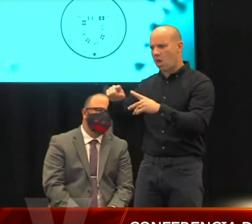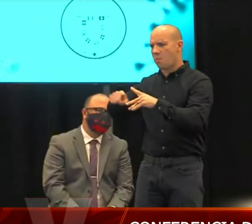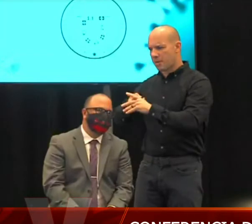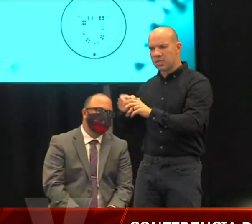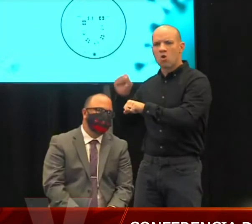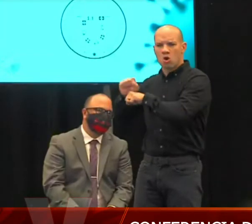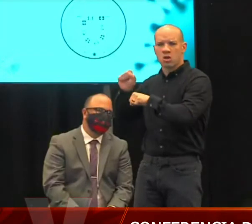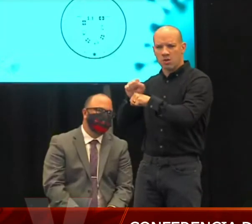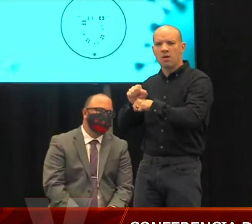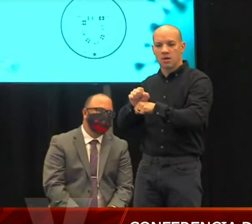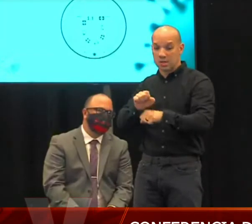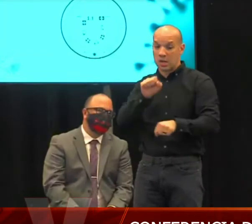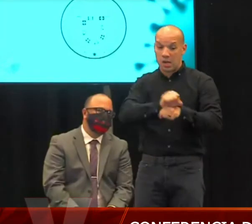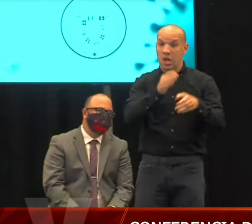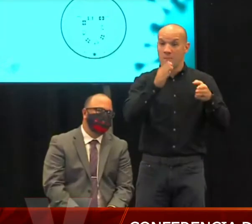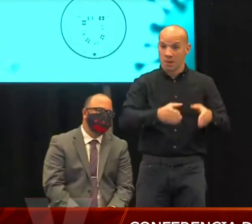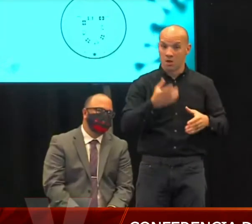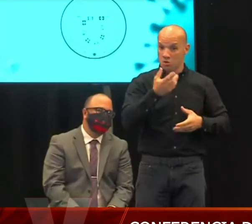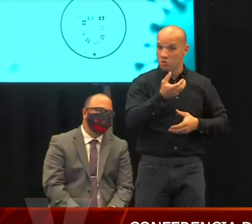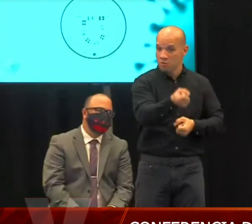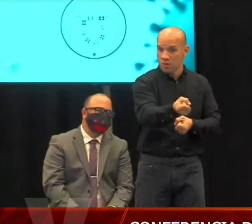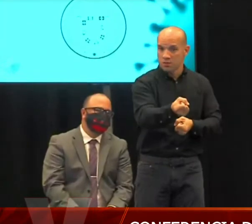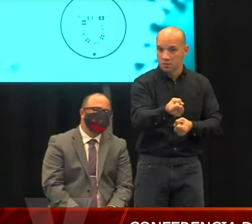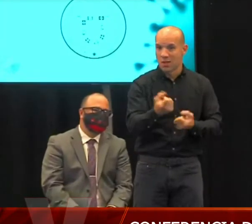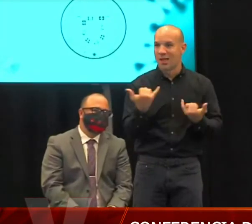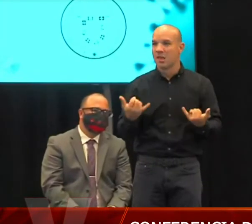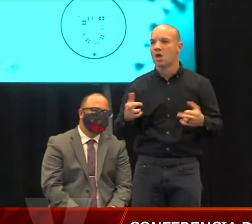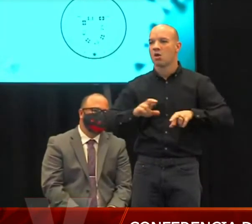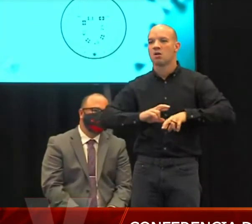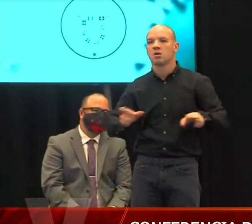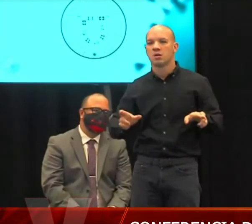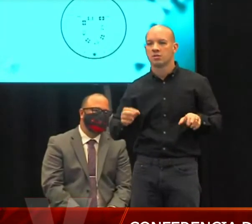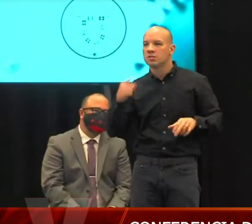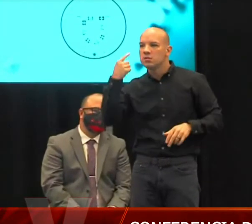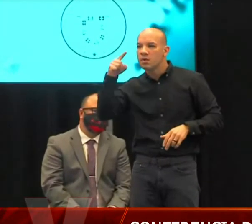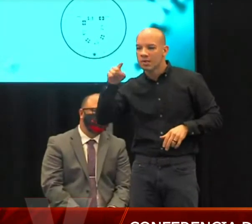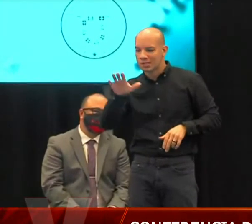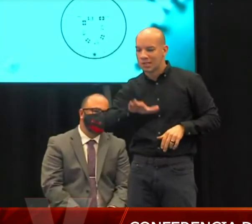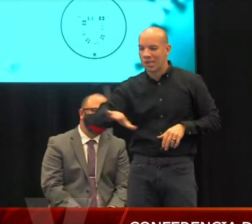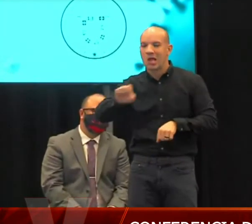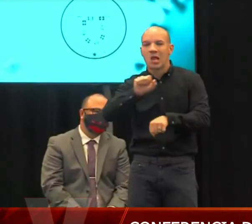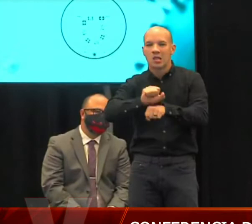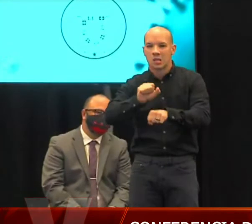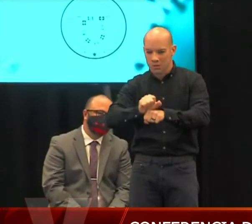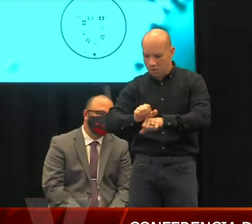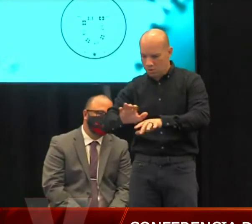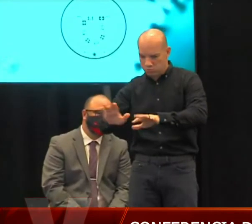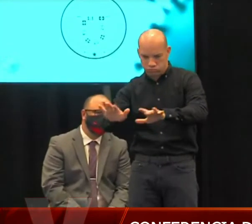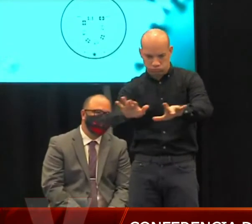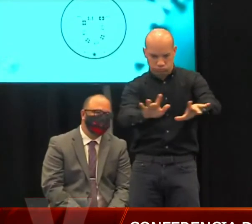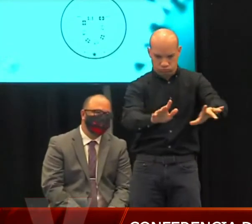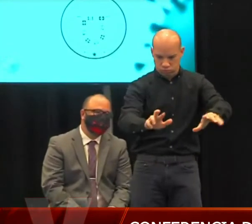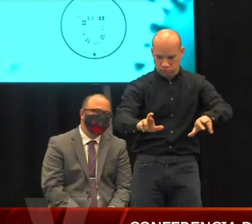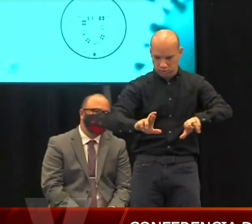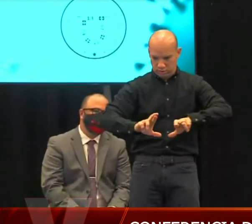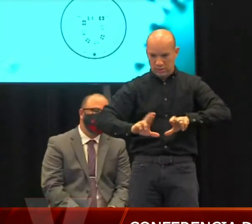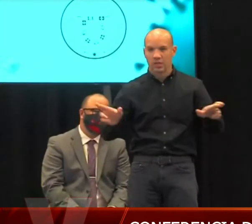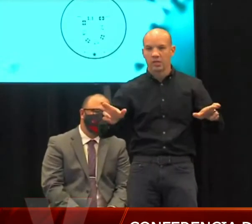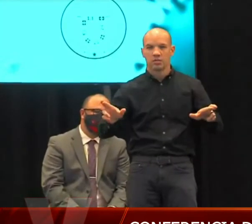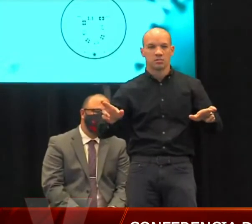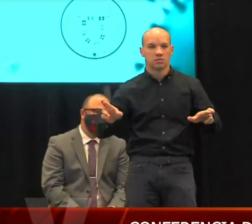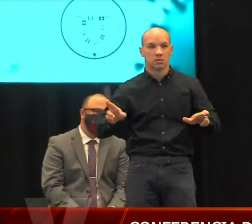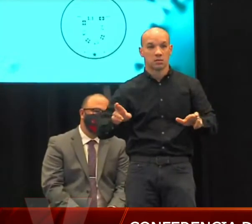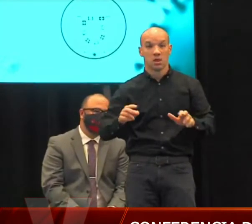confianza, están activados precisamente para ir preparando las áreas de trabajo y para que se cumpla con los protocolos de seguridad.